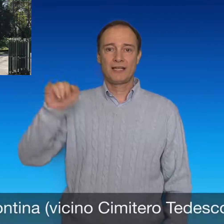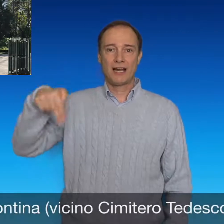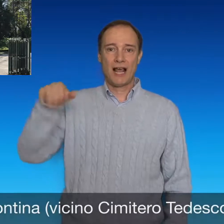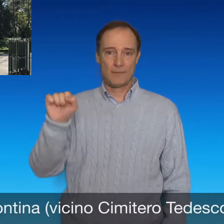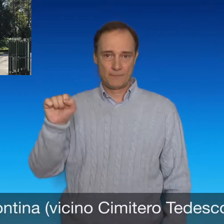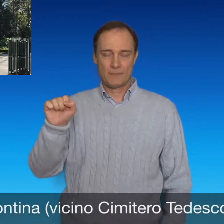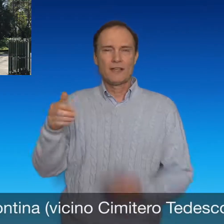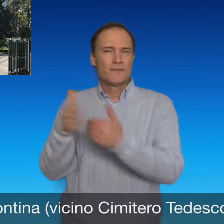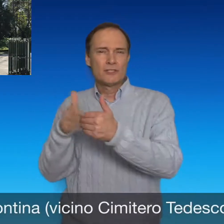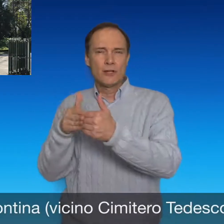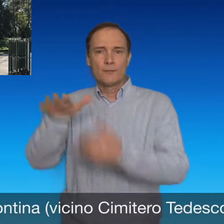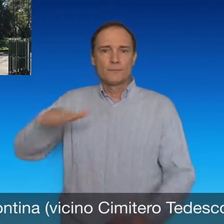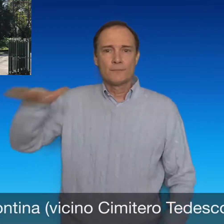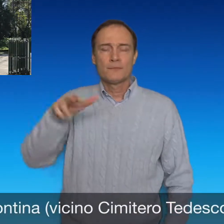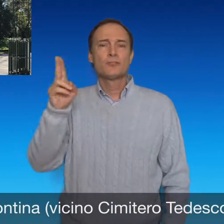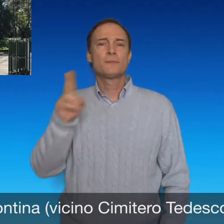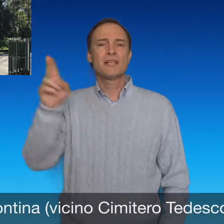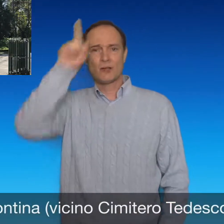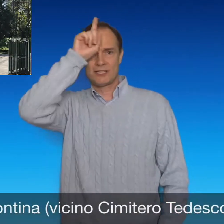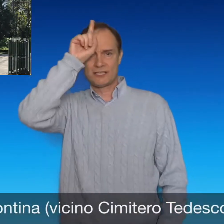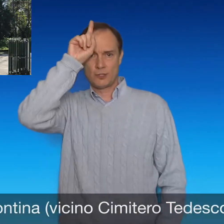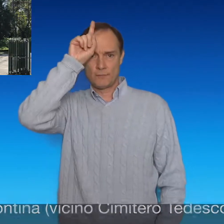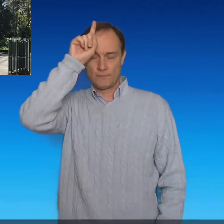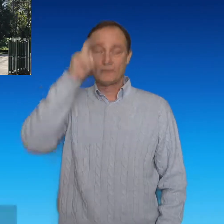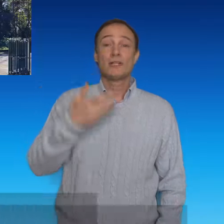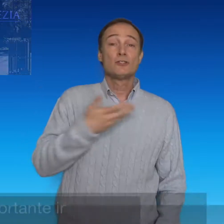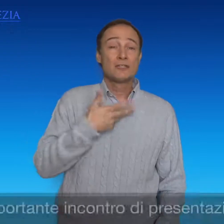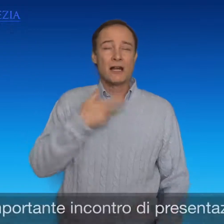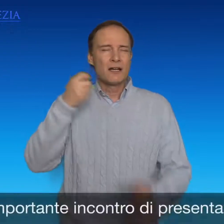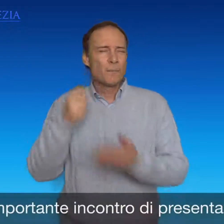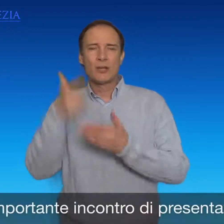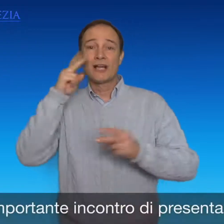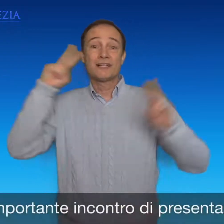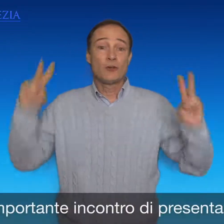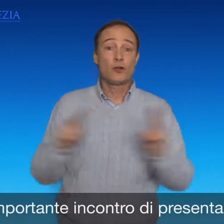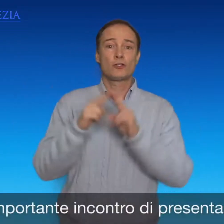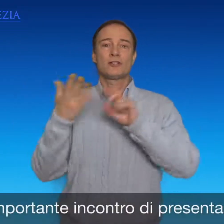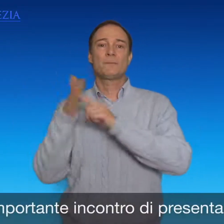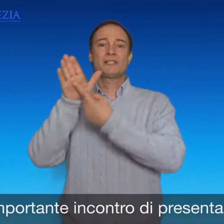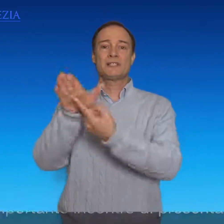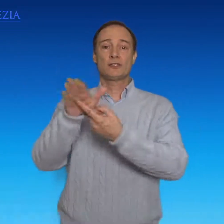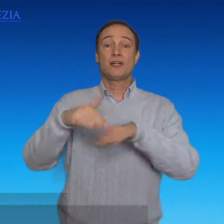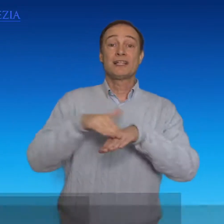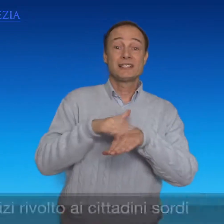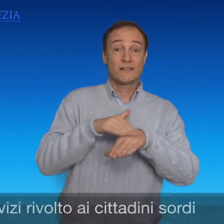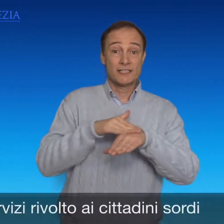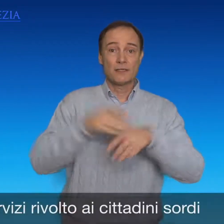sordi del progetto No Barriere in Comune, finanziato dalla Regione Lazio e Lazio